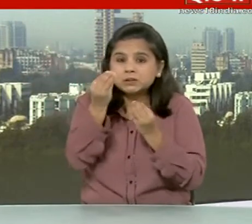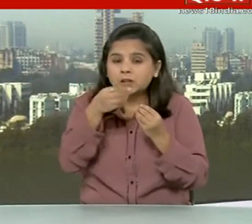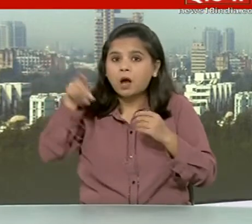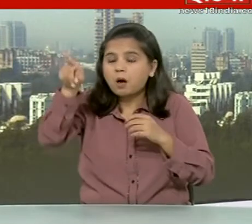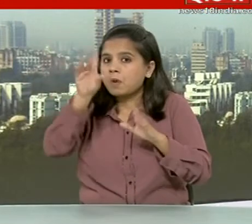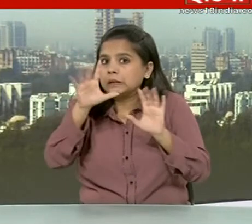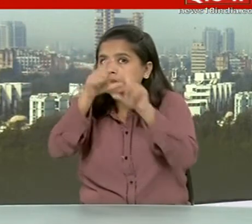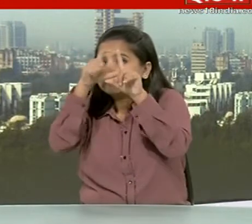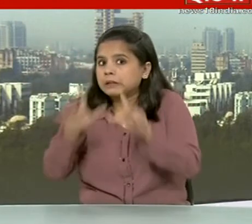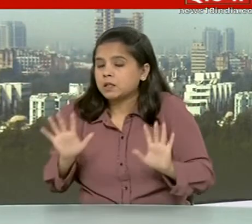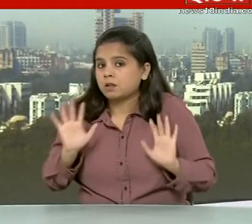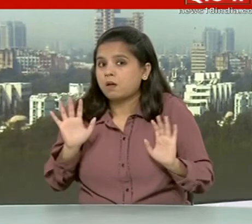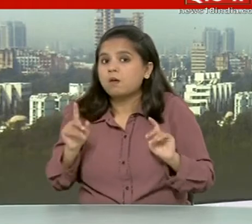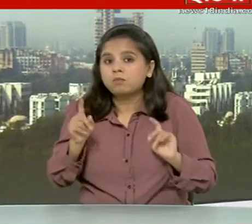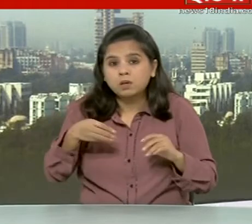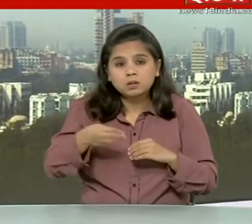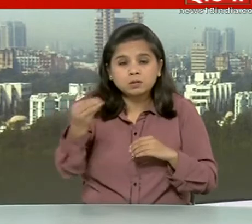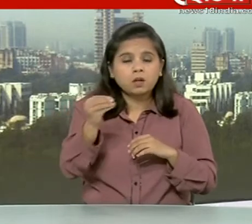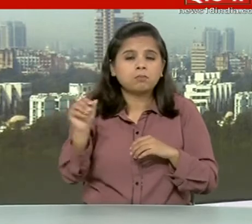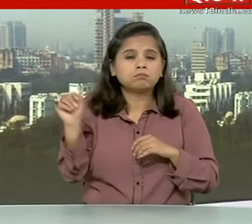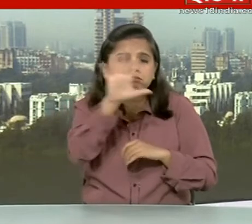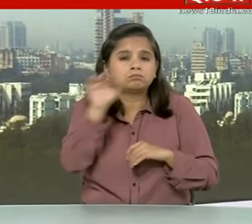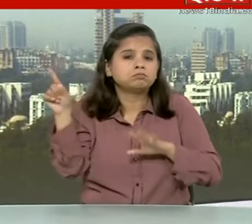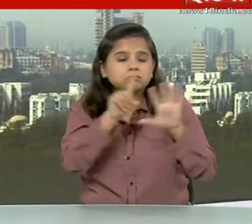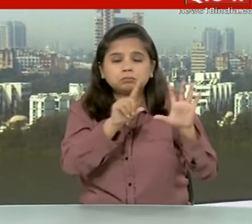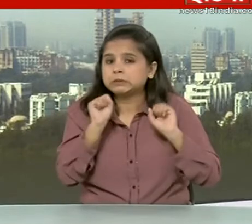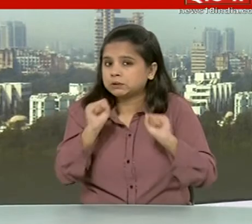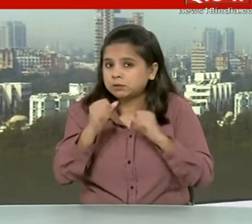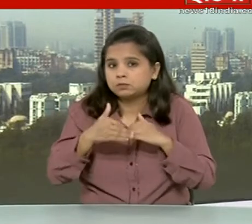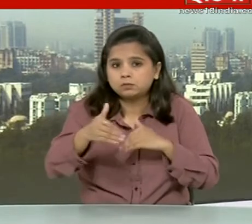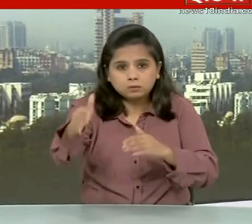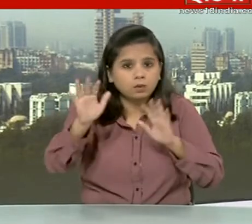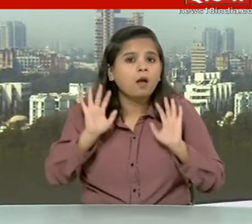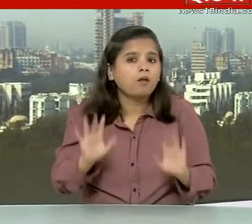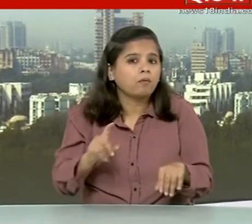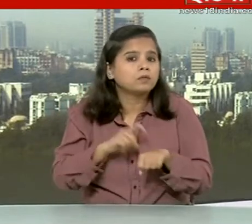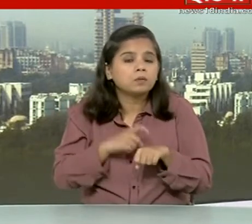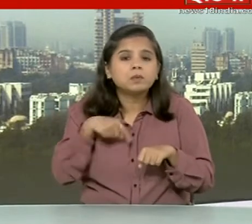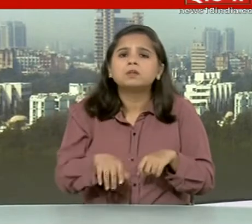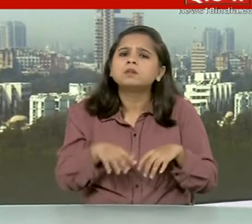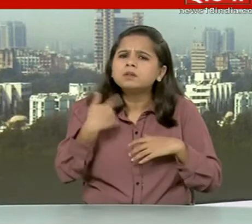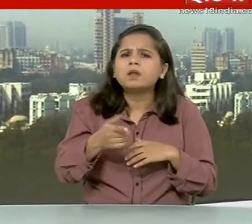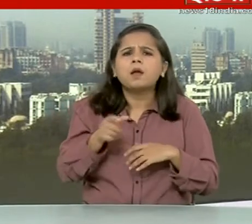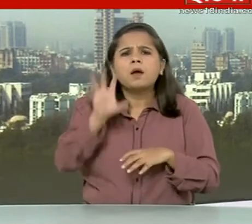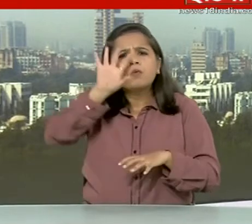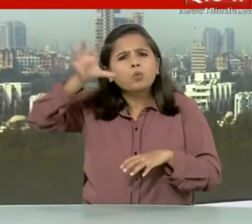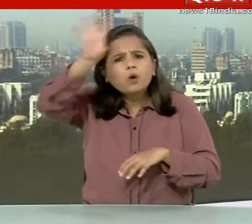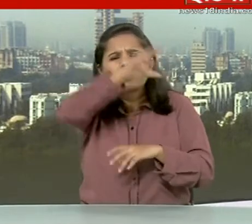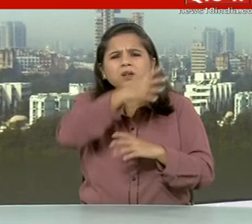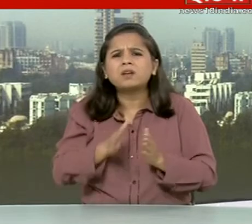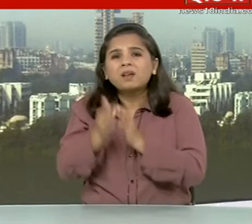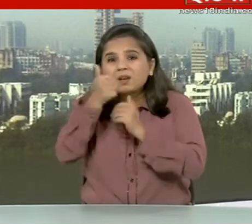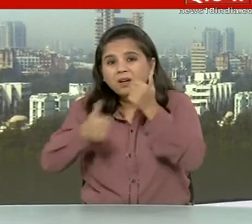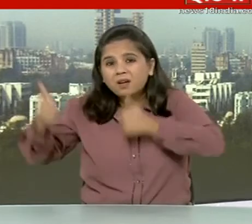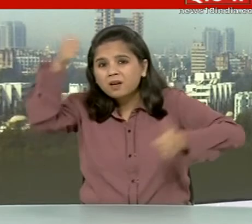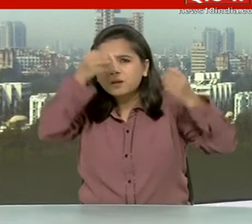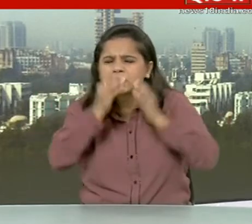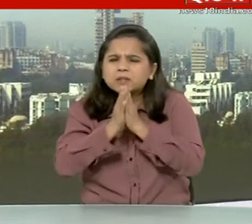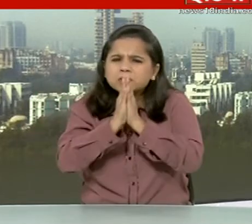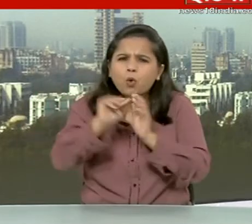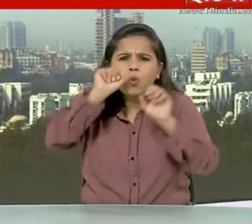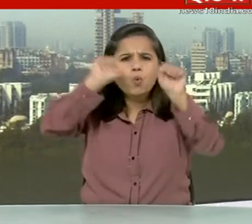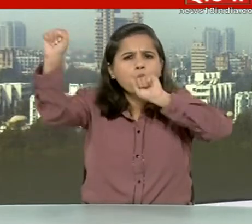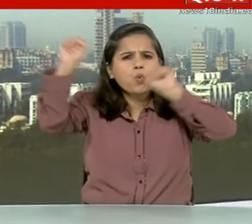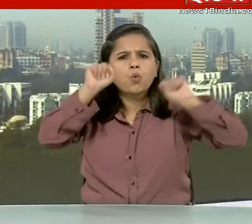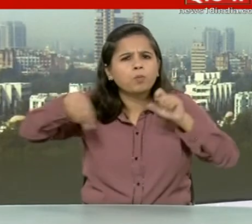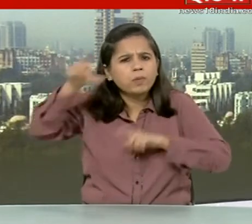ट्रैक पर है इस कारण अगले कुछ महीने कटिन होने वाले हैं साथ ही उन्होंने दुनिया के नेताओं से आग रह किया कि वो अपने अपने देशों